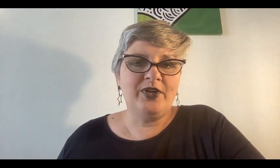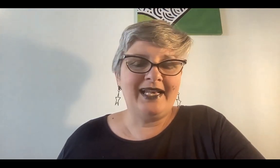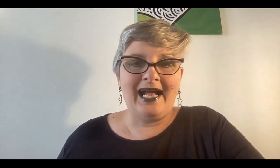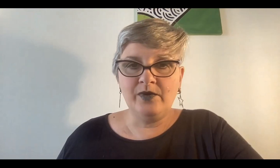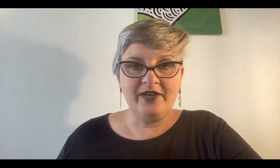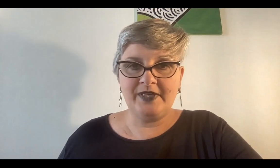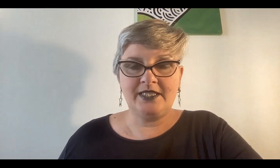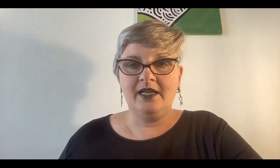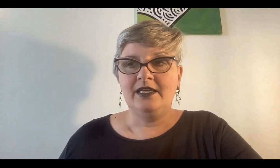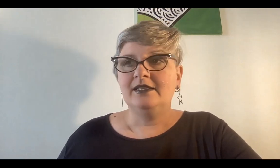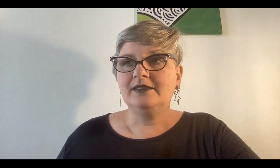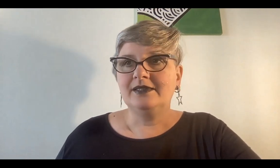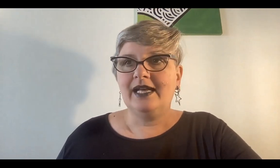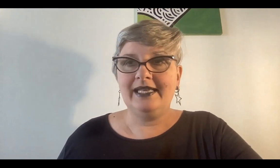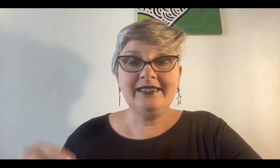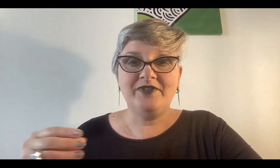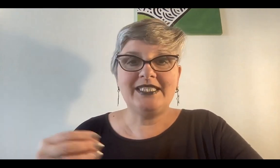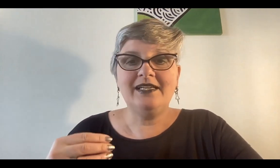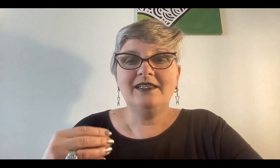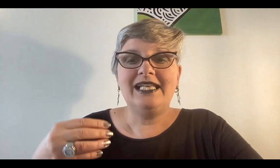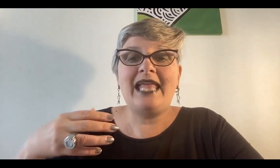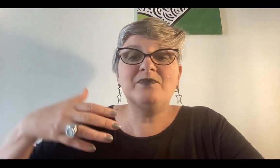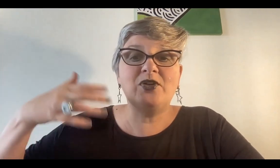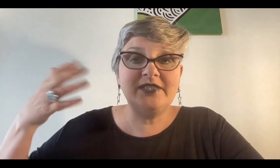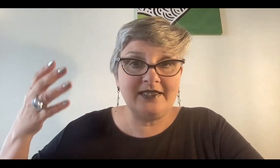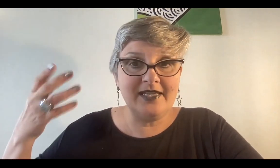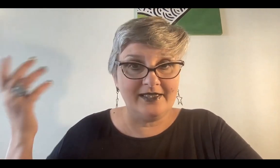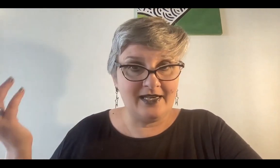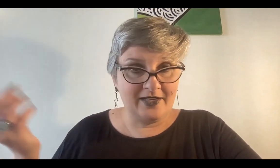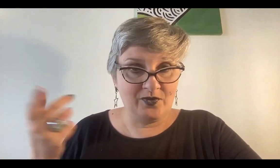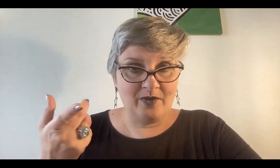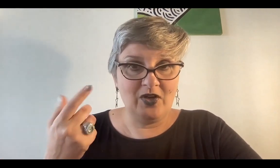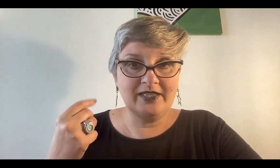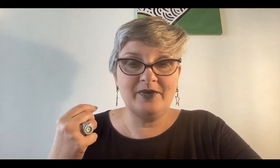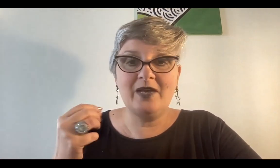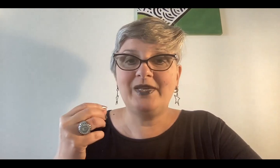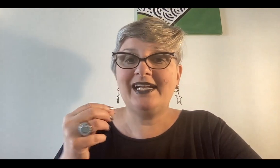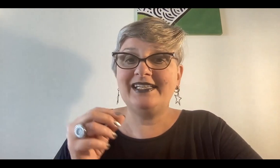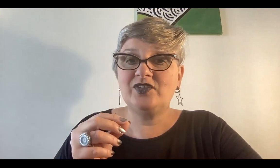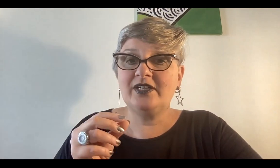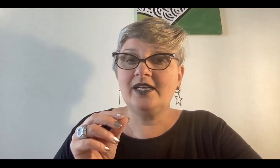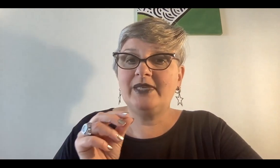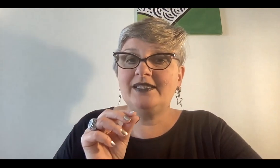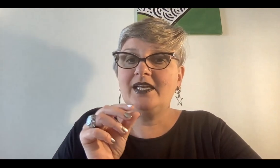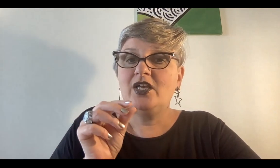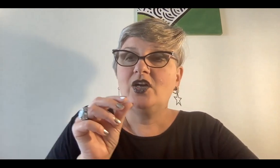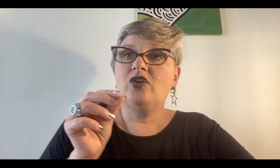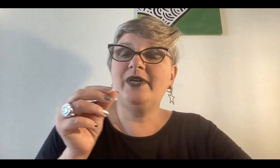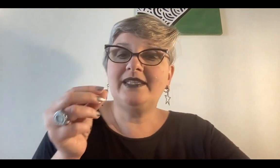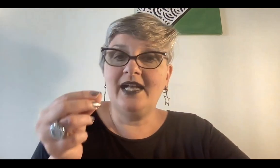poner a una fecha, a esta fecha, la importancia de ser el año nuevo? Es lo que te voy a explicar históricamente, cómo está